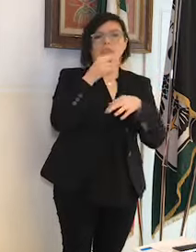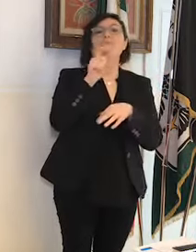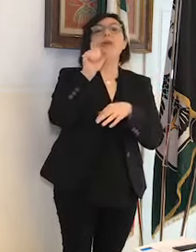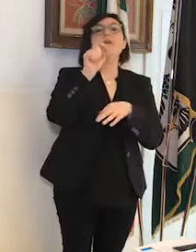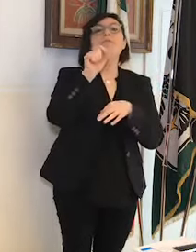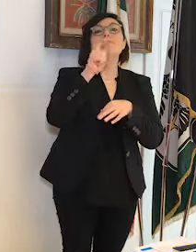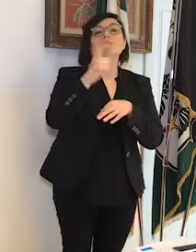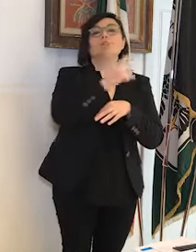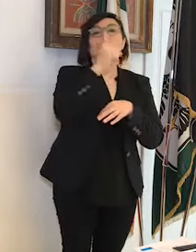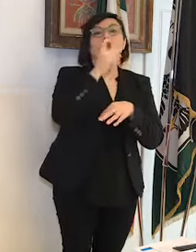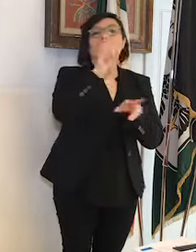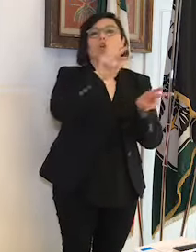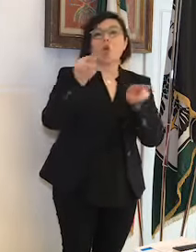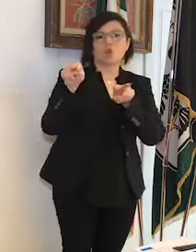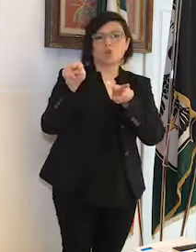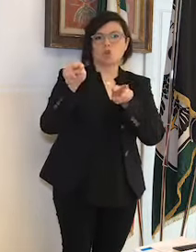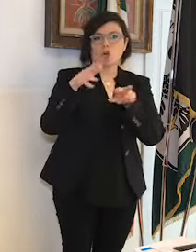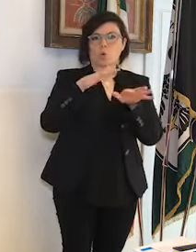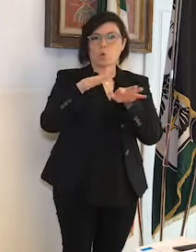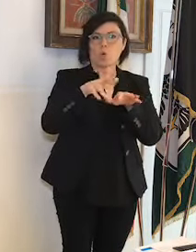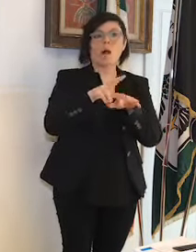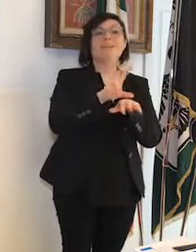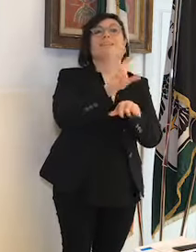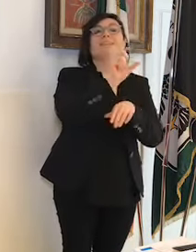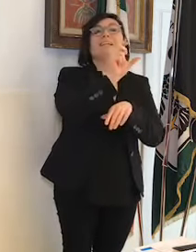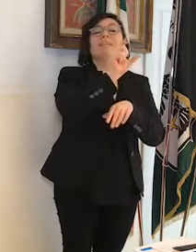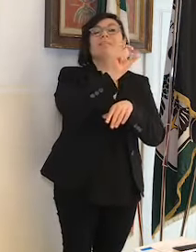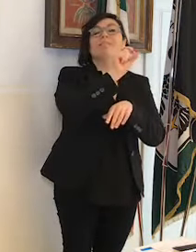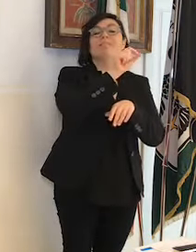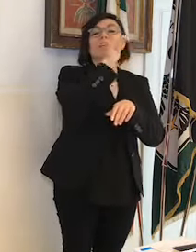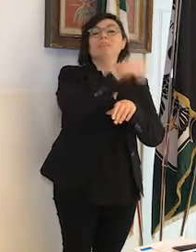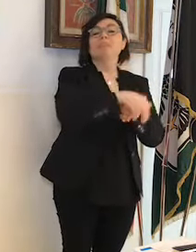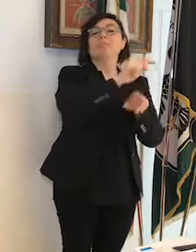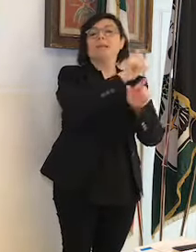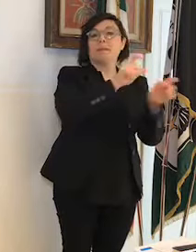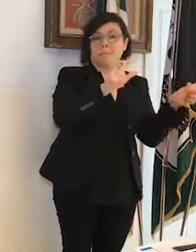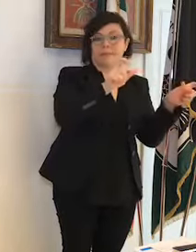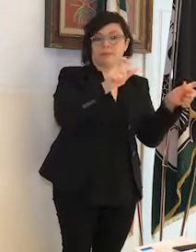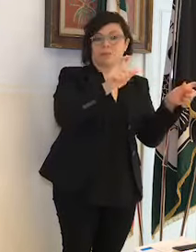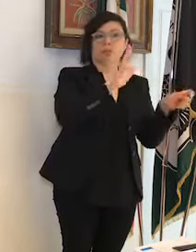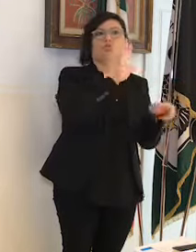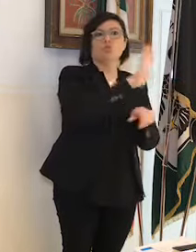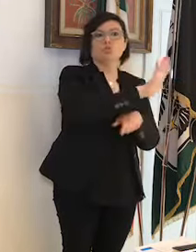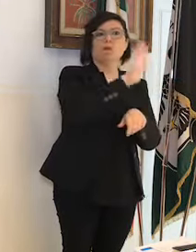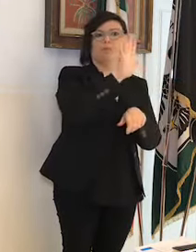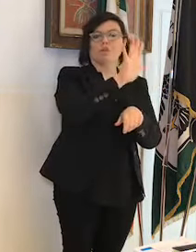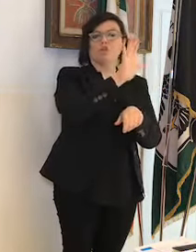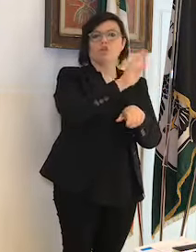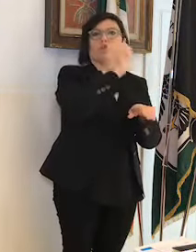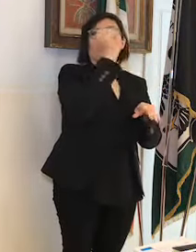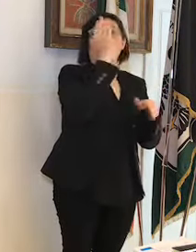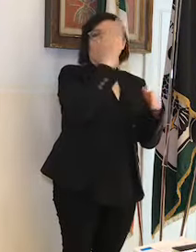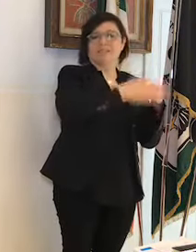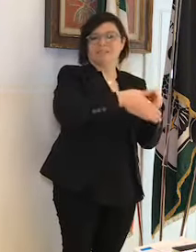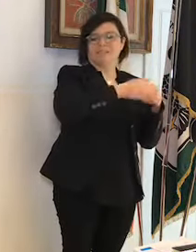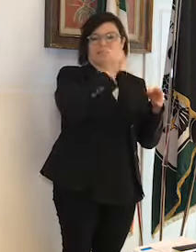sono state controllate quasi 20.000 persone, 55 sono state sanzionate,